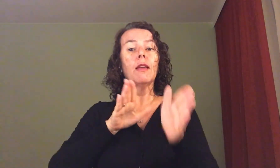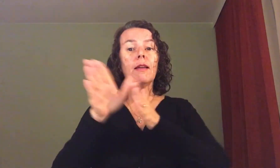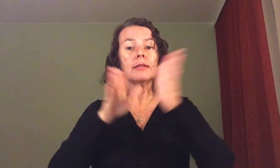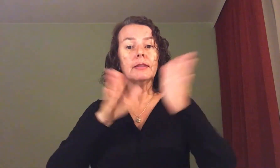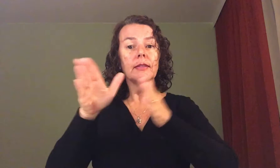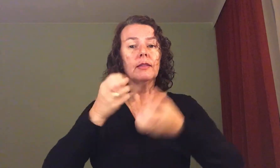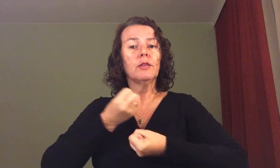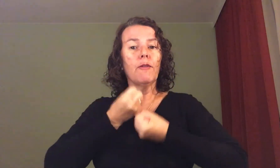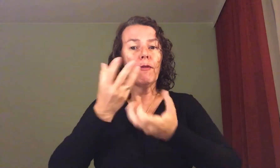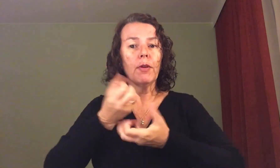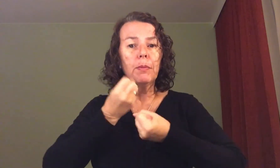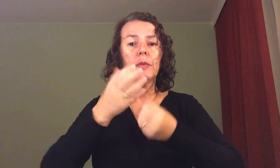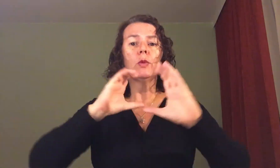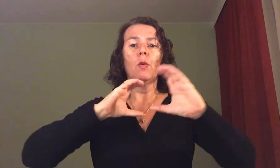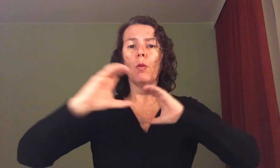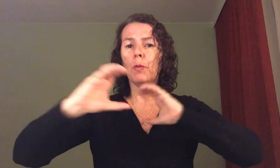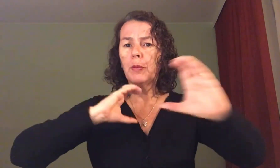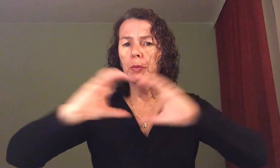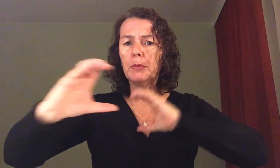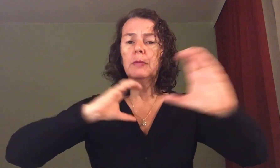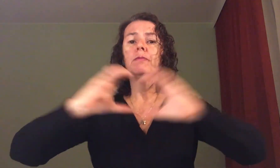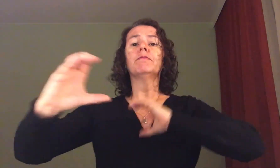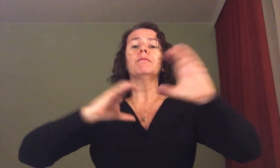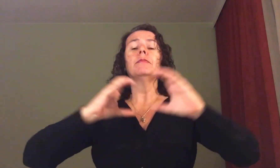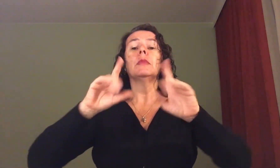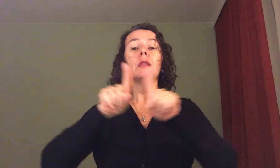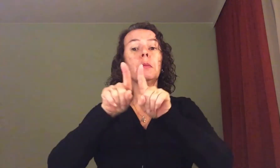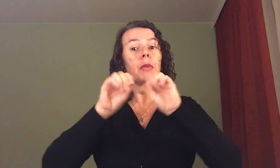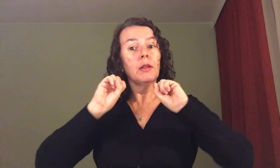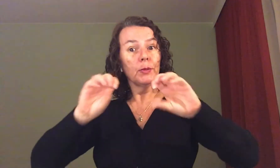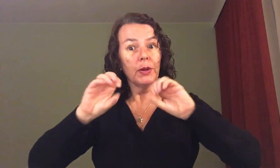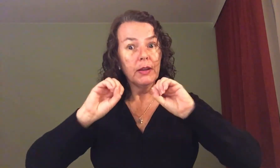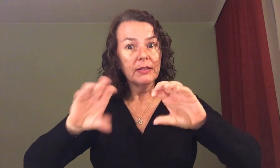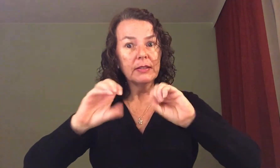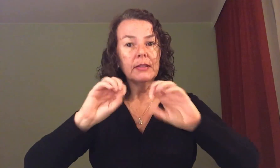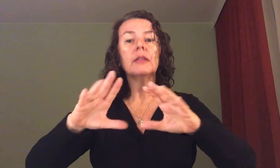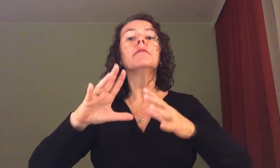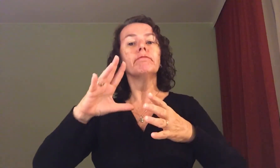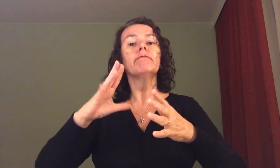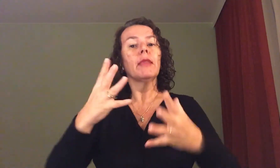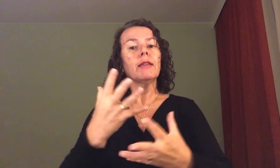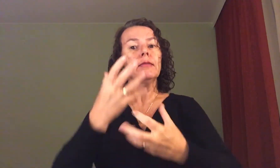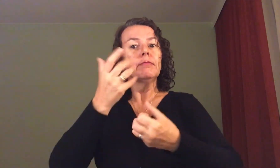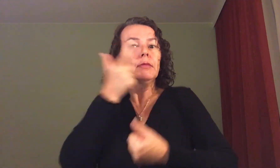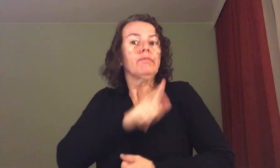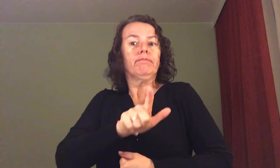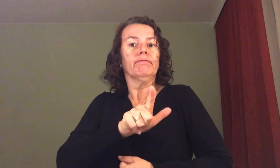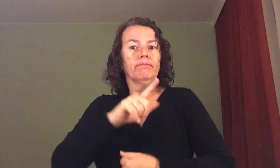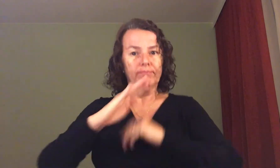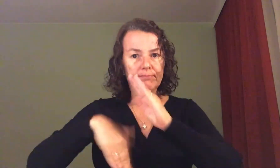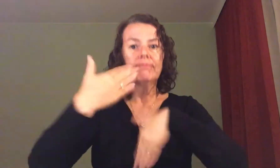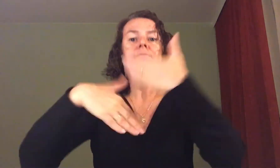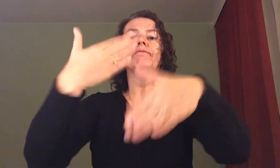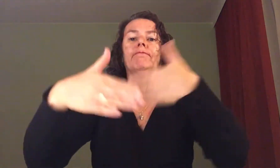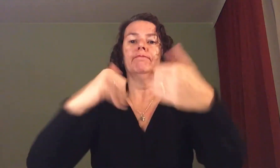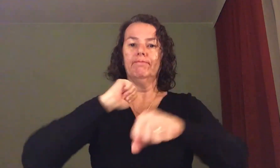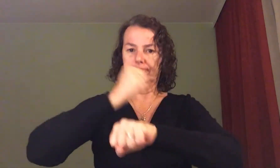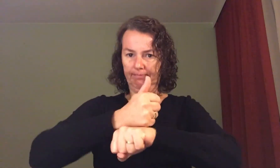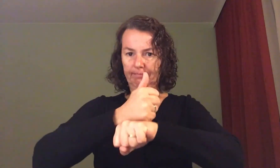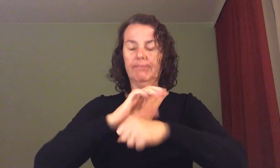de acesso à informação, à comunicação e à educação seja garantido. Quando